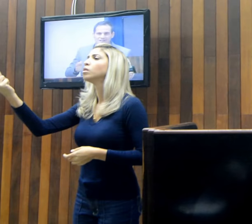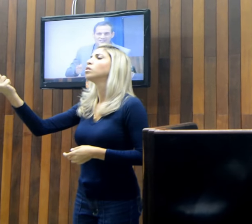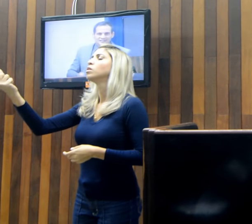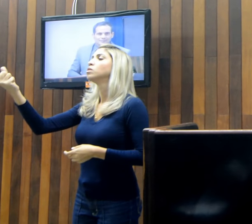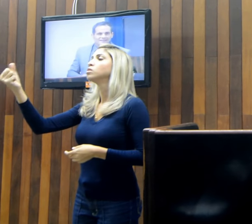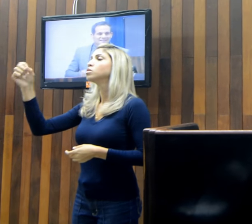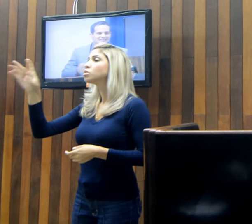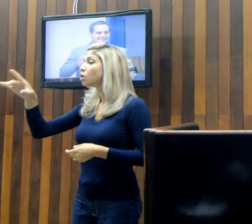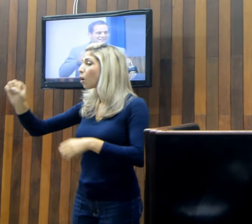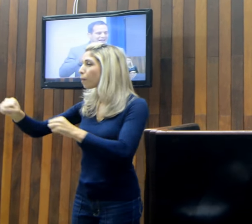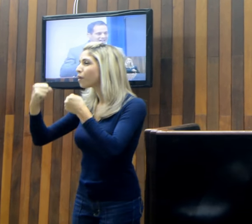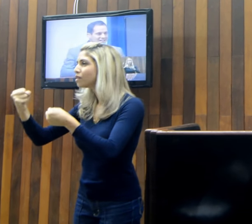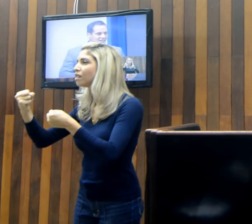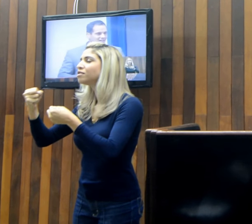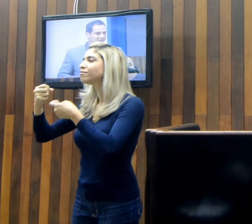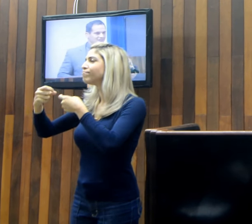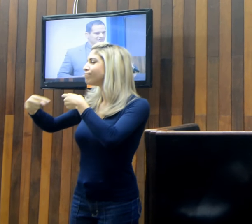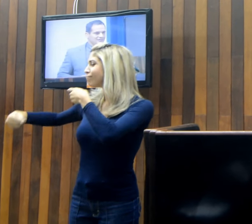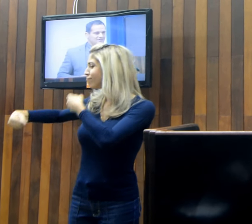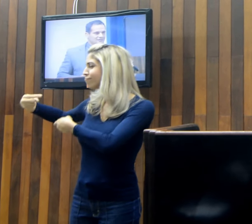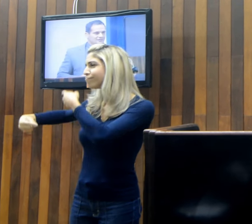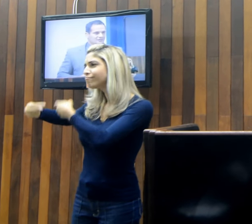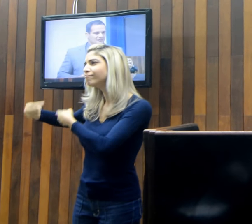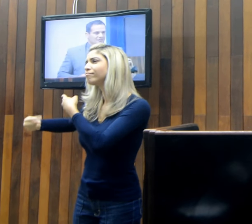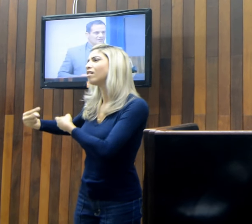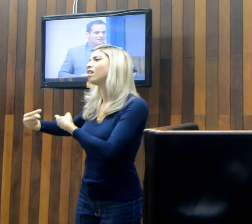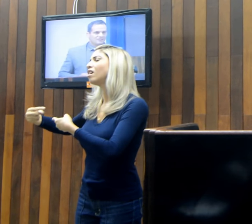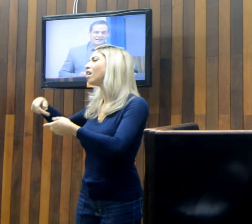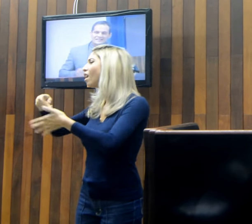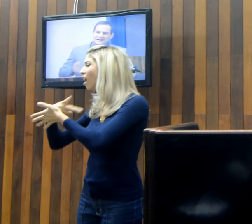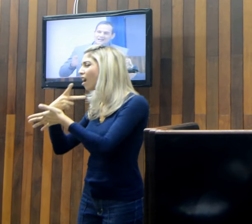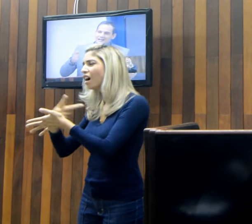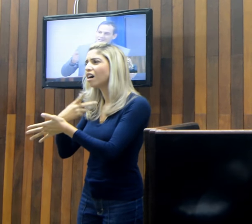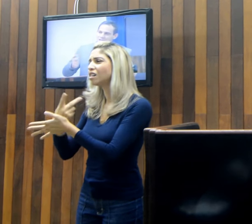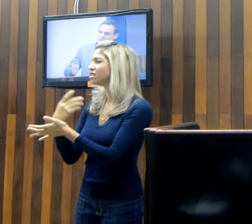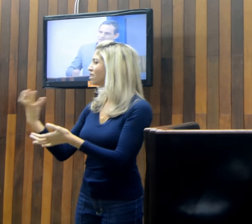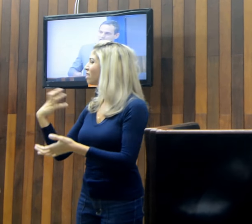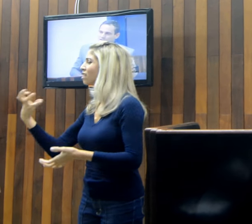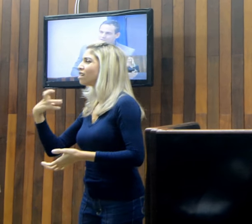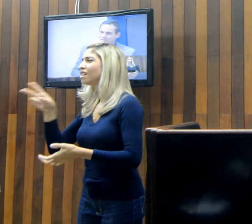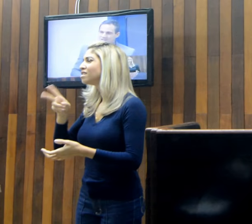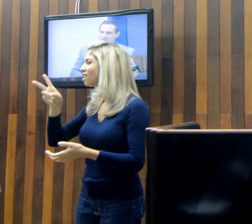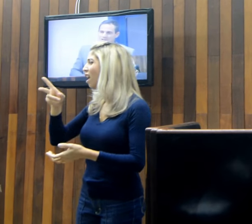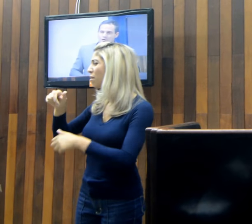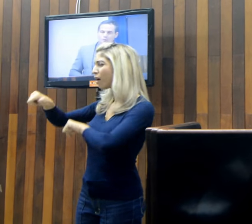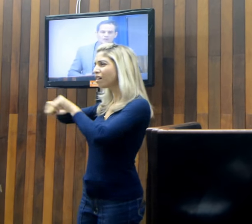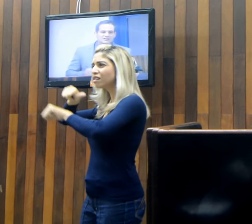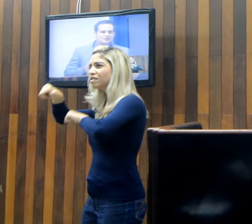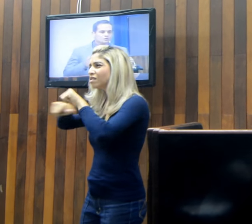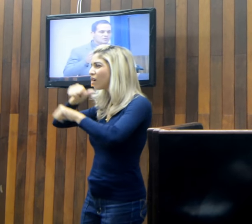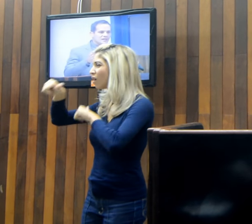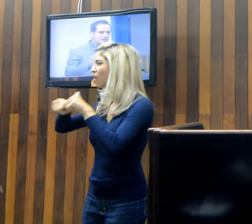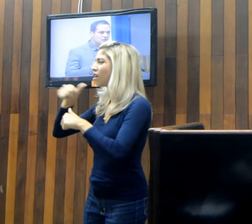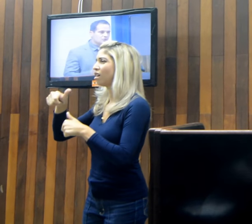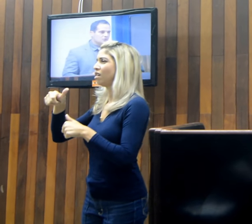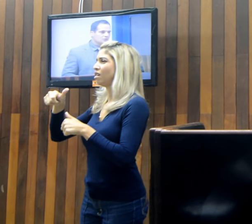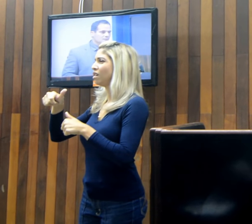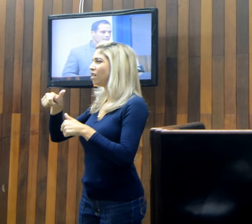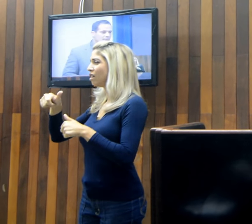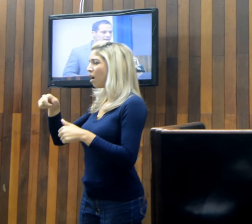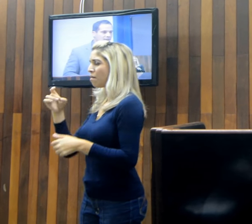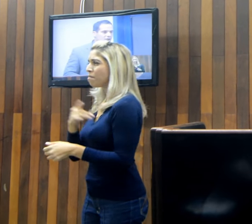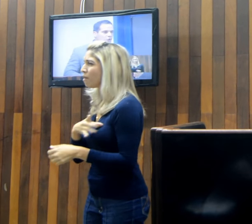o poder também da chantagem, de ficar charcando as pessoas, o poder do medo.